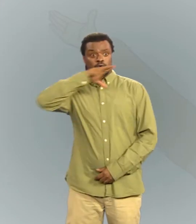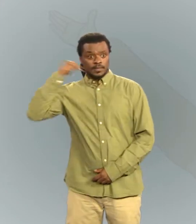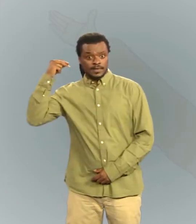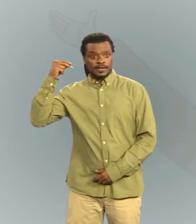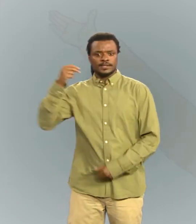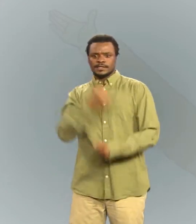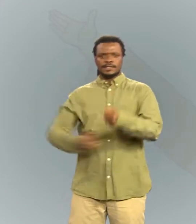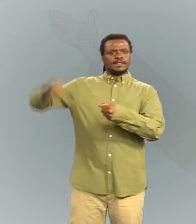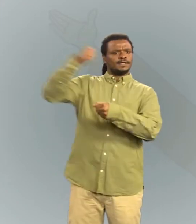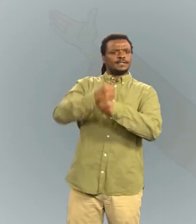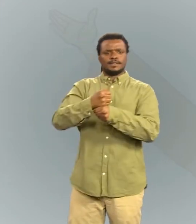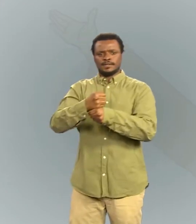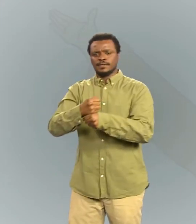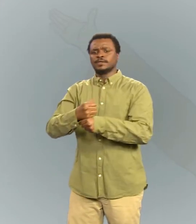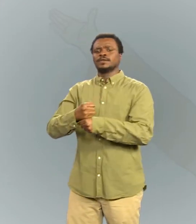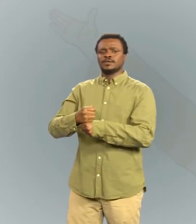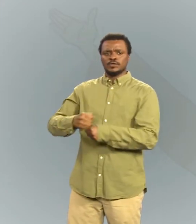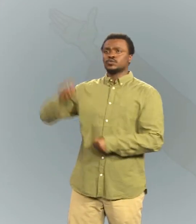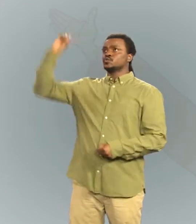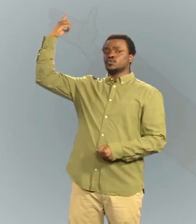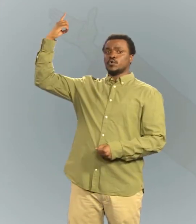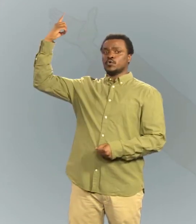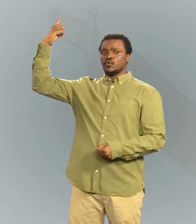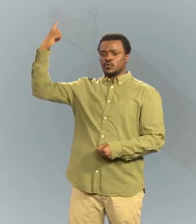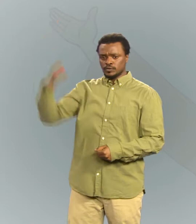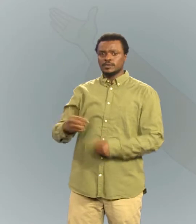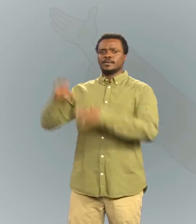En effet, Dieu a créé les humains à son image.